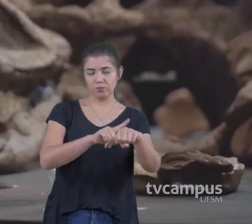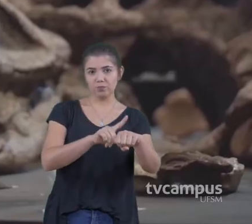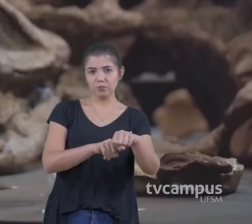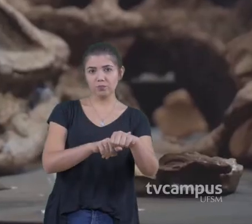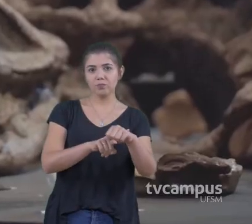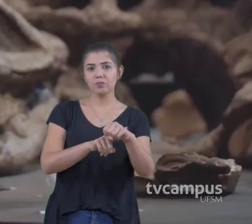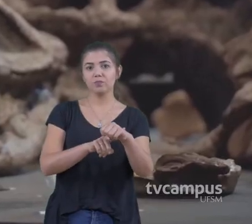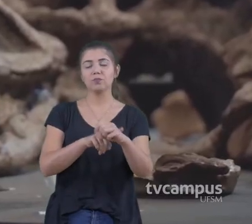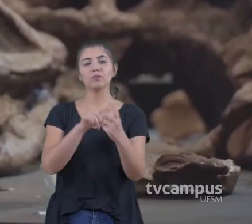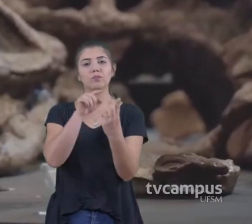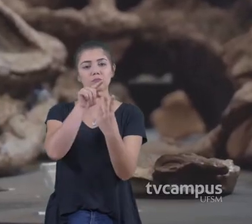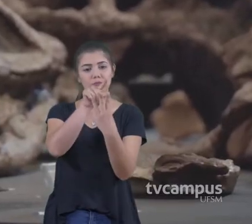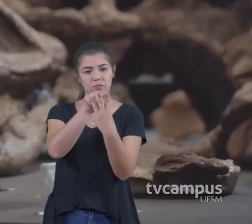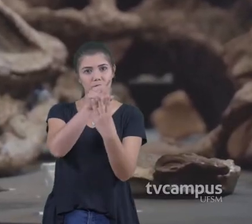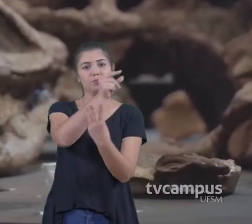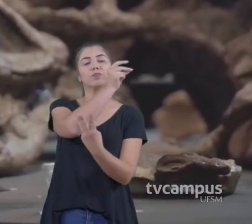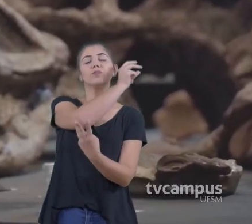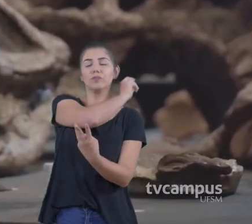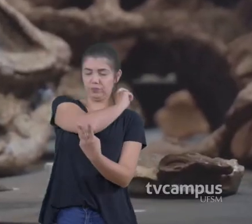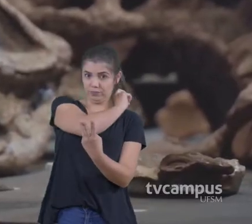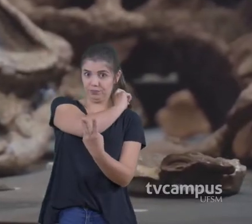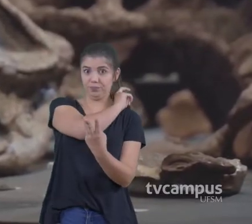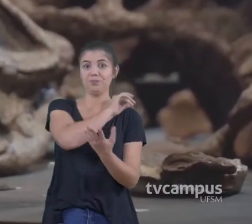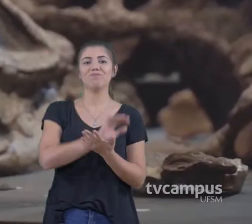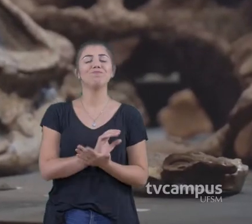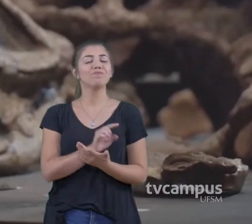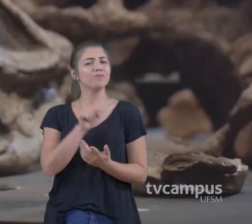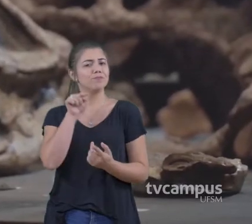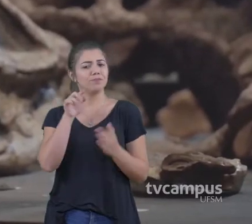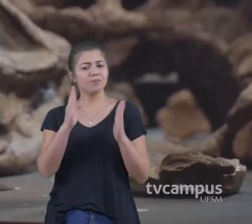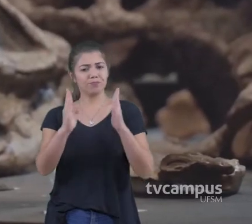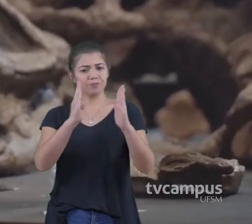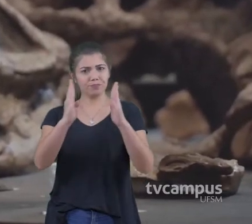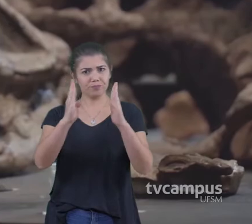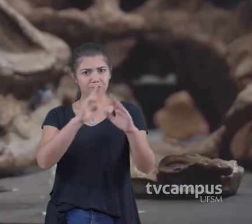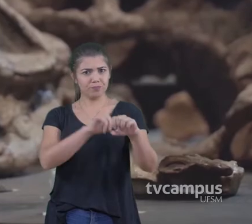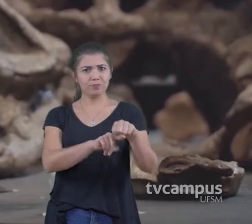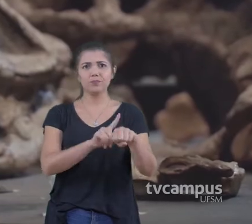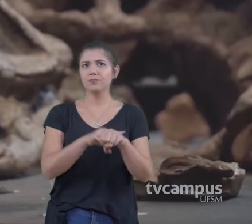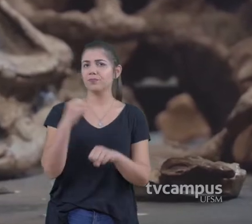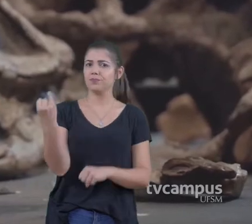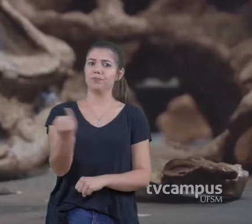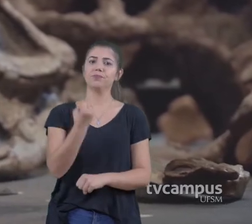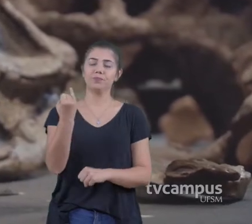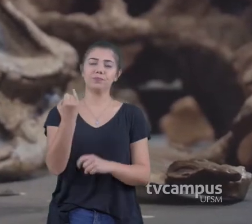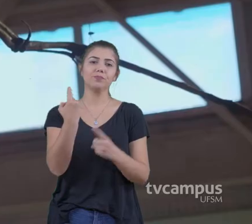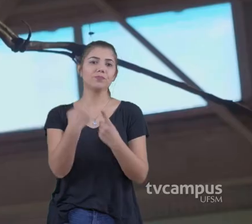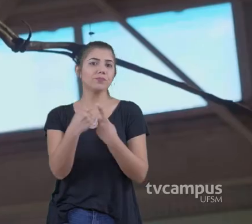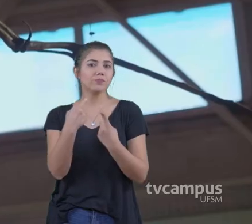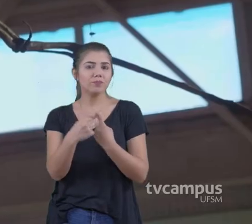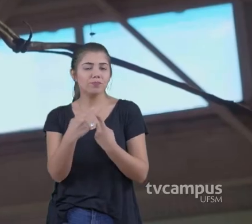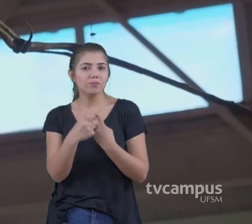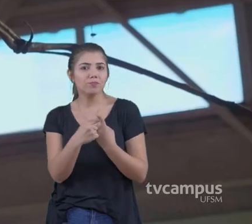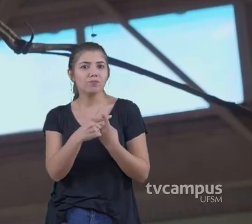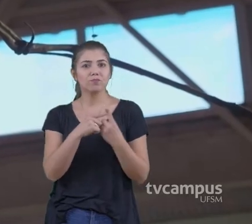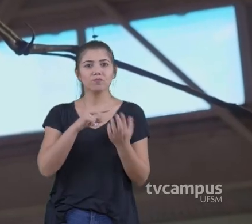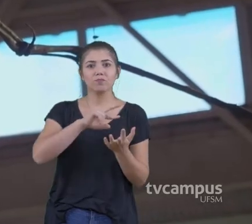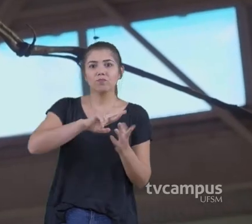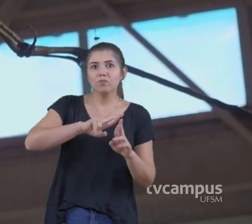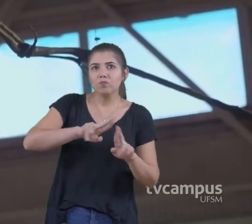de fósseis De um período particular da história da vida que a gente chama de Triássico E esse período é super importante porque boa parte das linhagens de